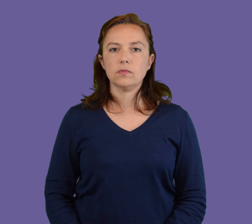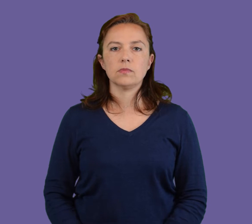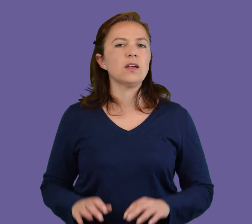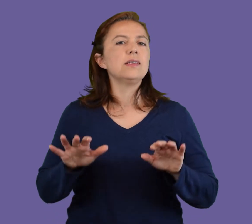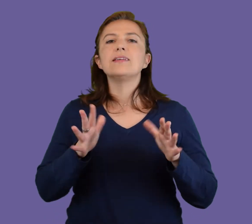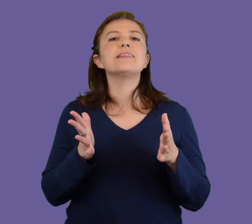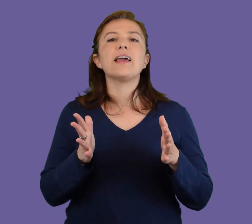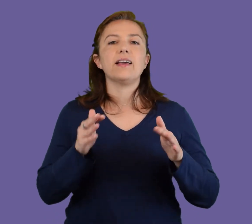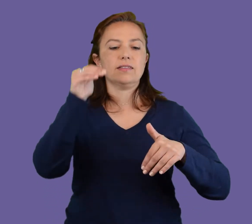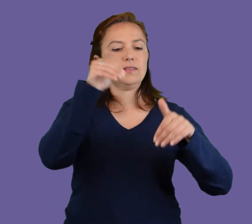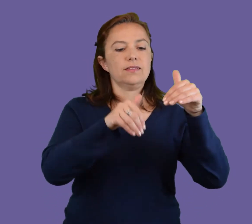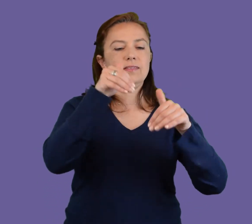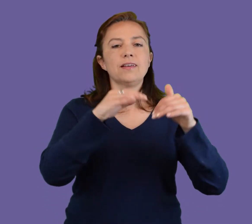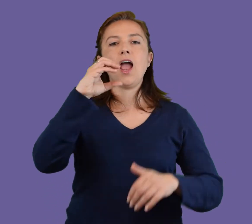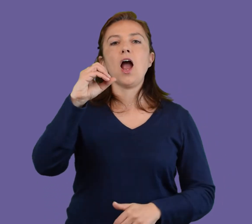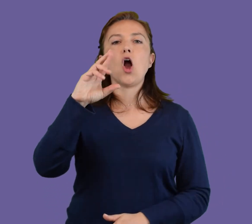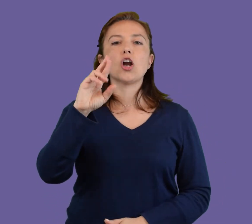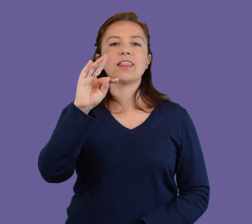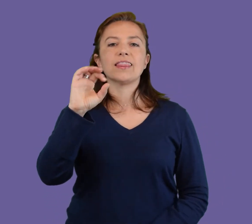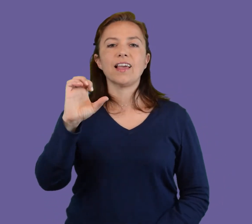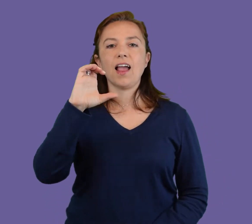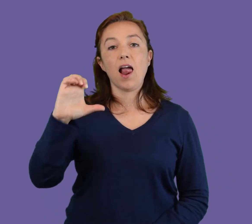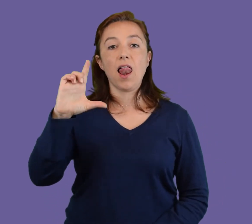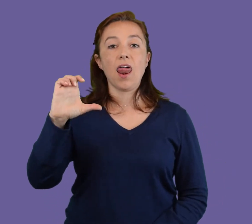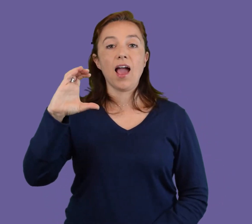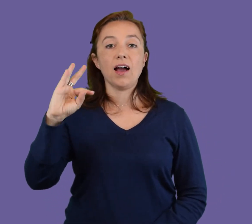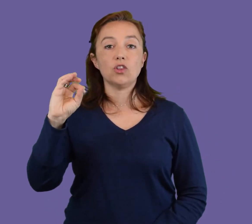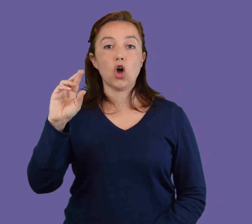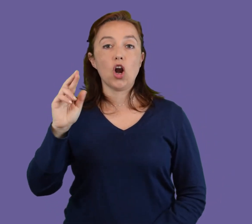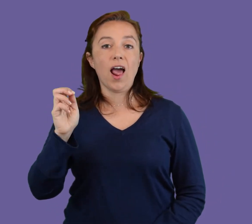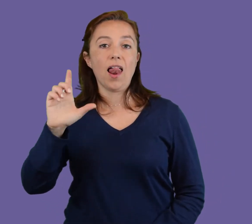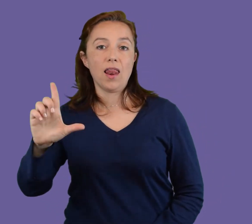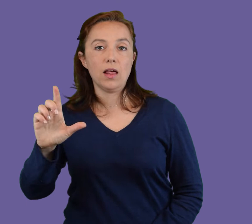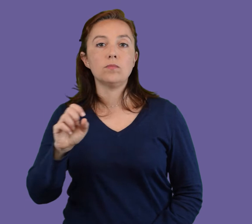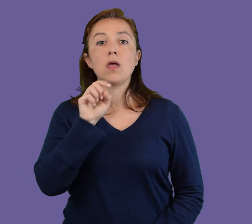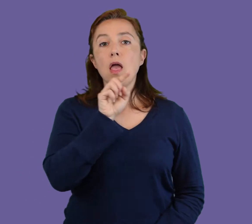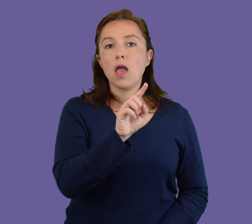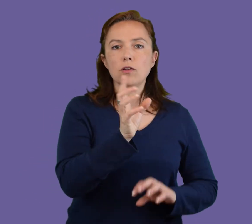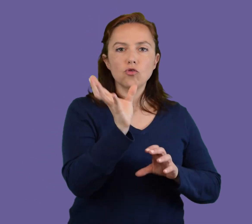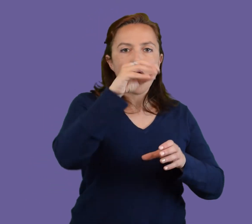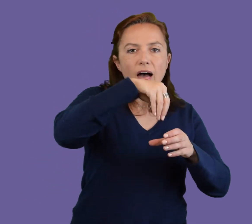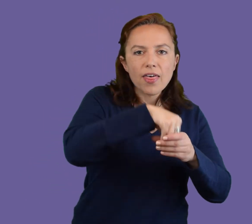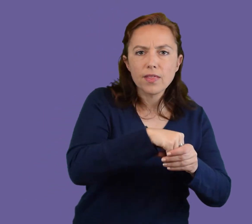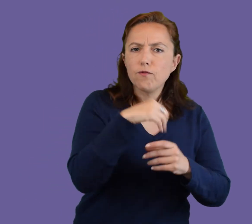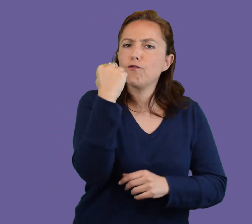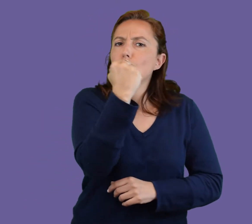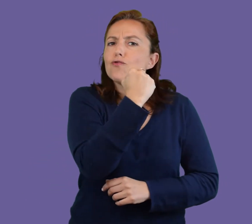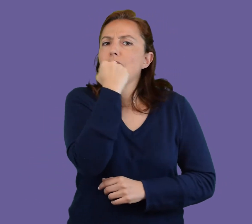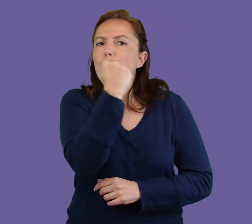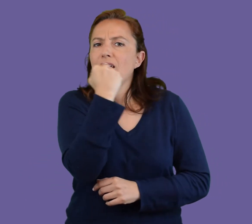¿Qué es la Corte Electoral? Opción A. Es un órgano fundamental para la democracia que conoce todo